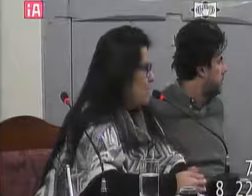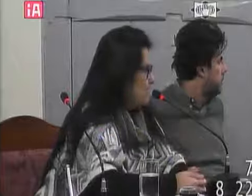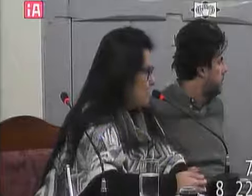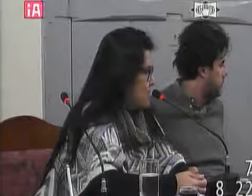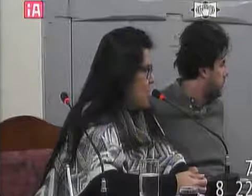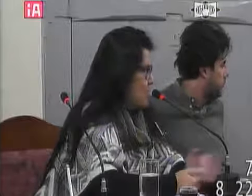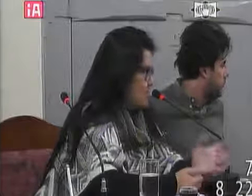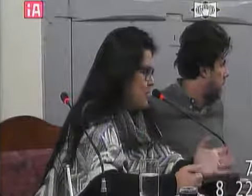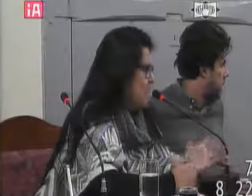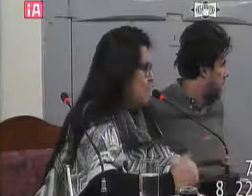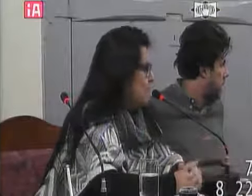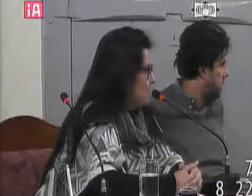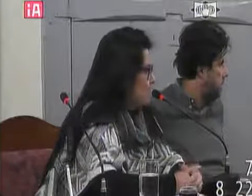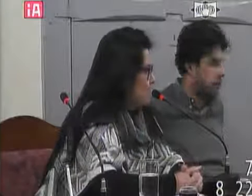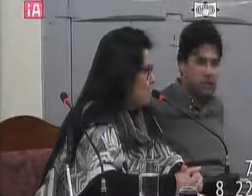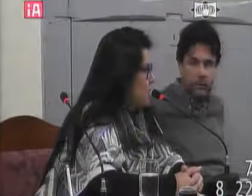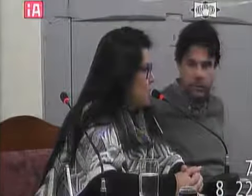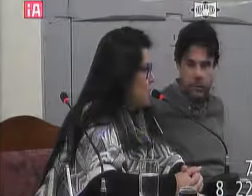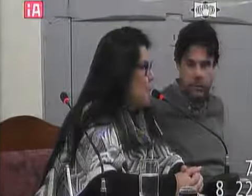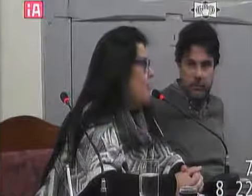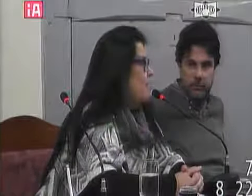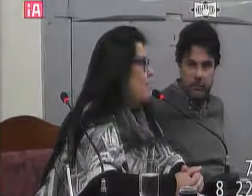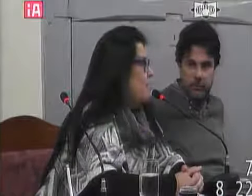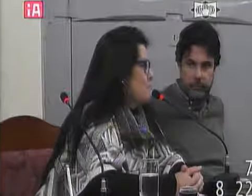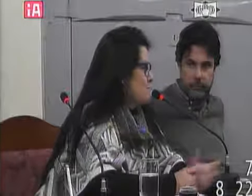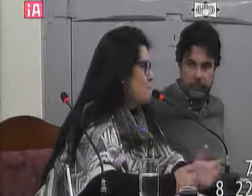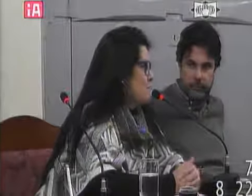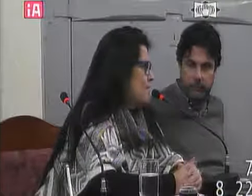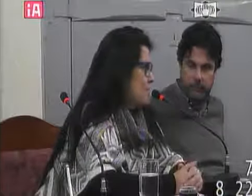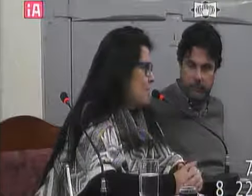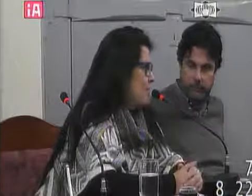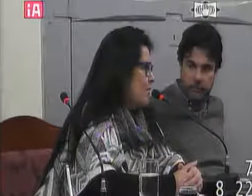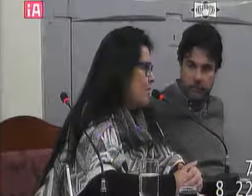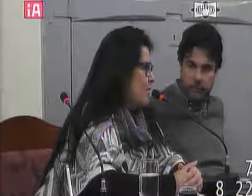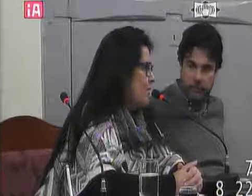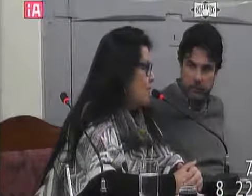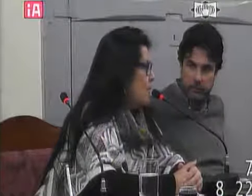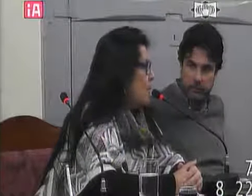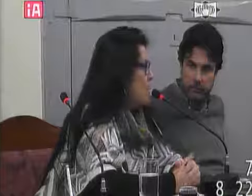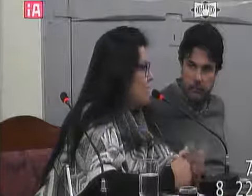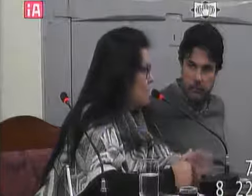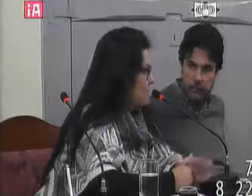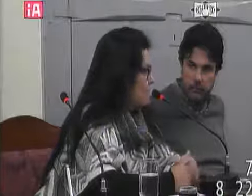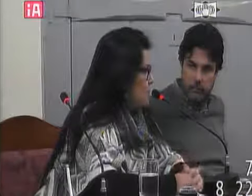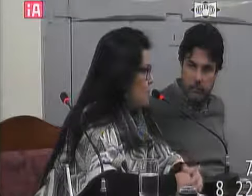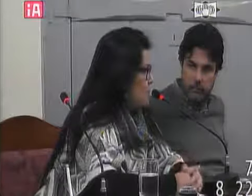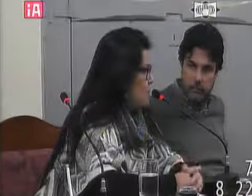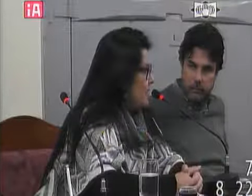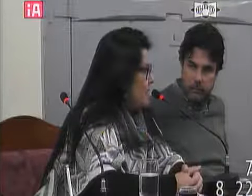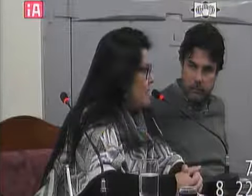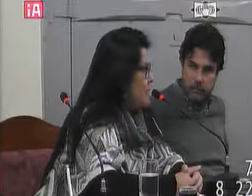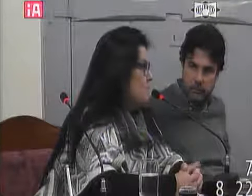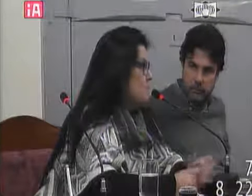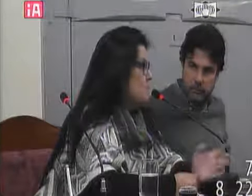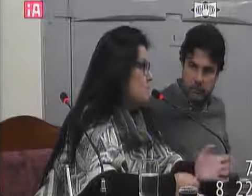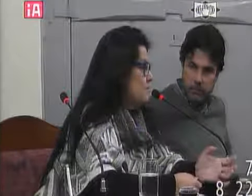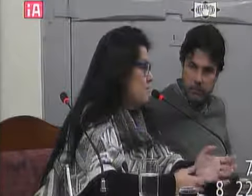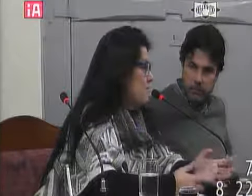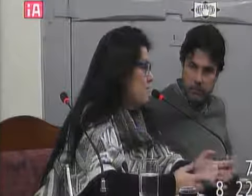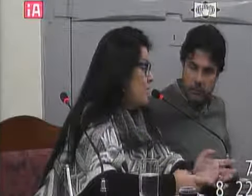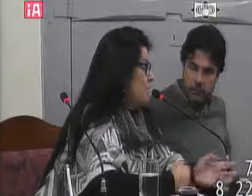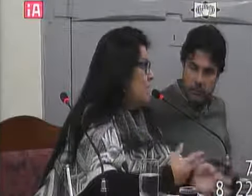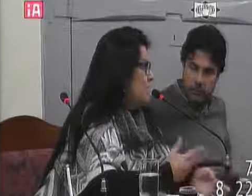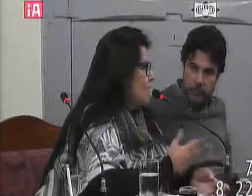cobertura da passarela obrigada por esse atendimento aí mas uma atenção melhor aí para a limpeza da parte de trás e um